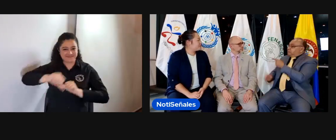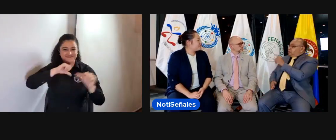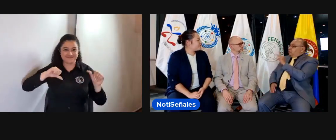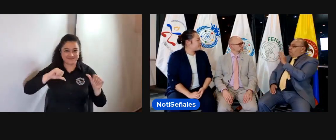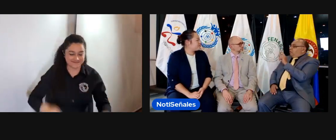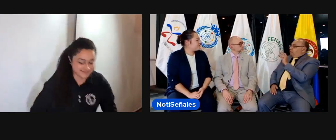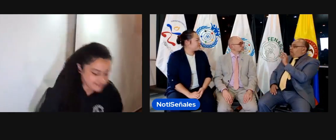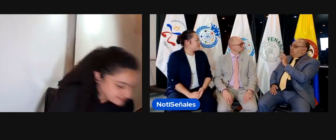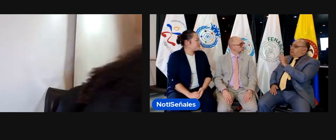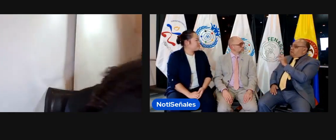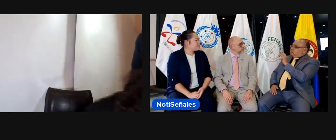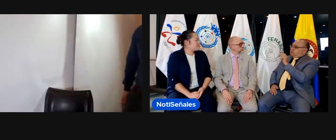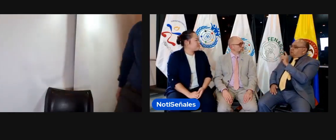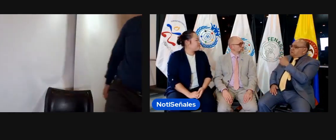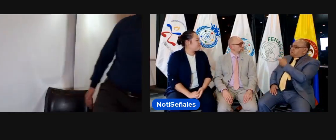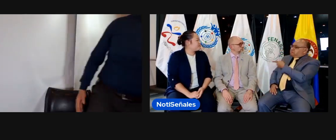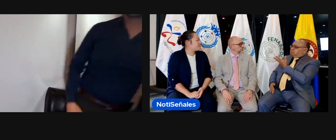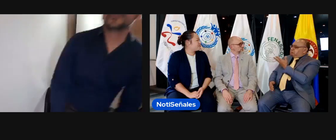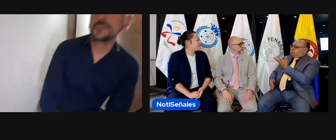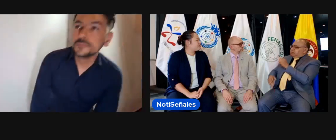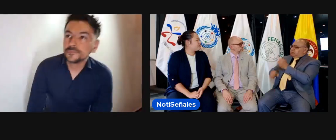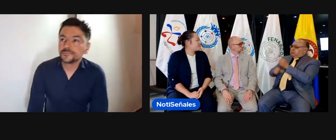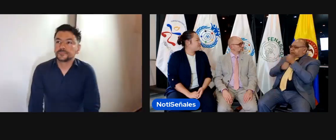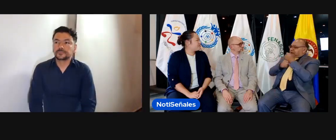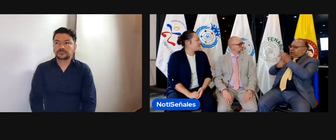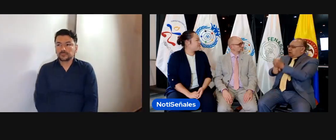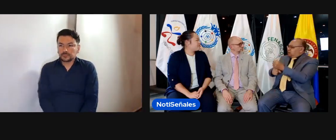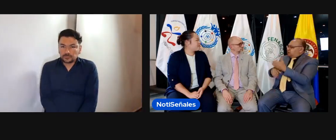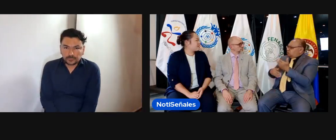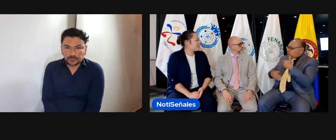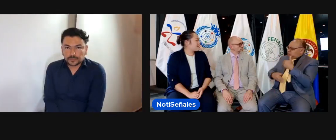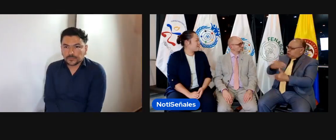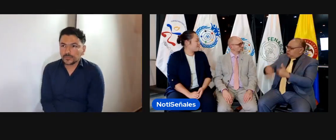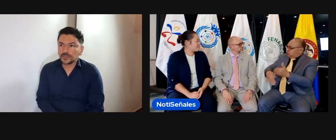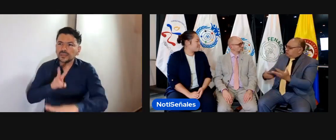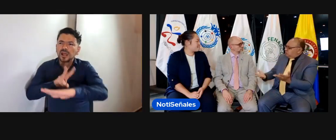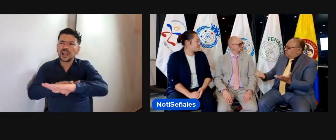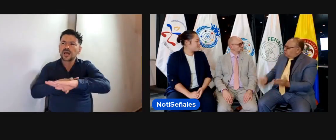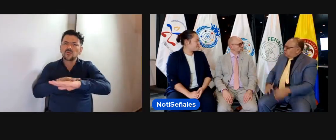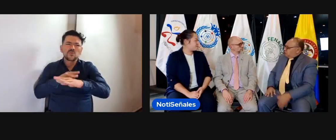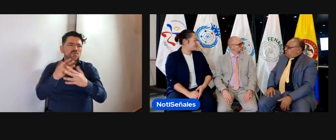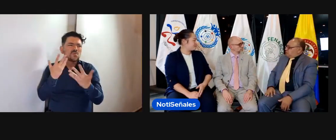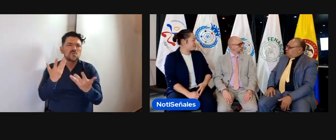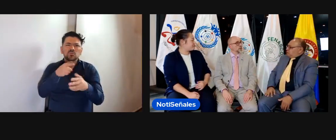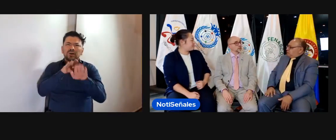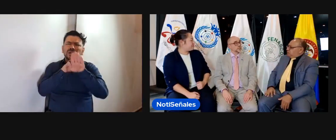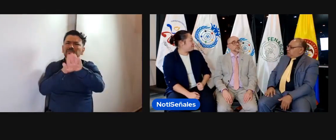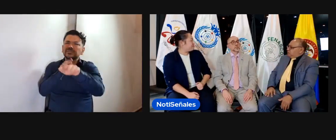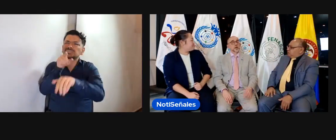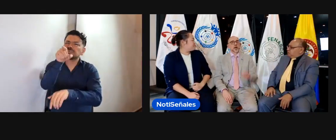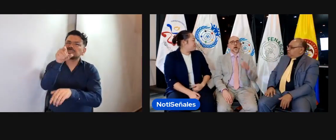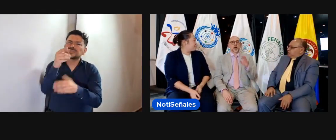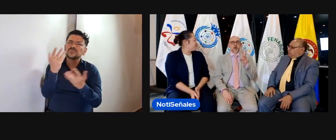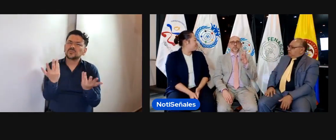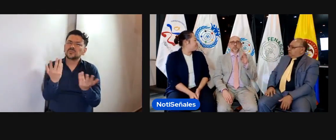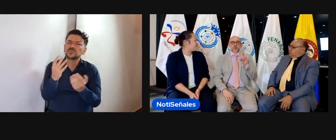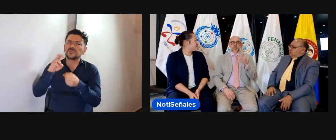participar en lo que se está diciendo allí. Bien, respecto a la WFD, ¿cómo sería en los delegados?